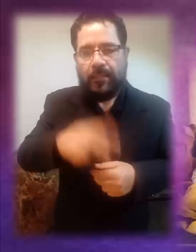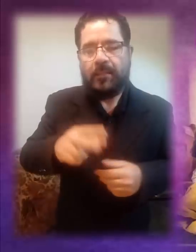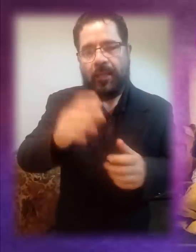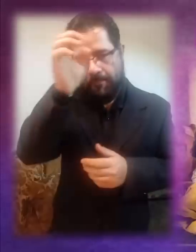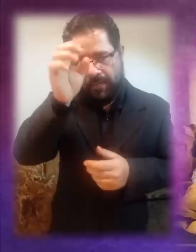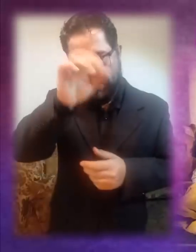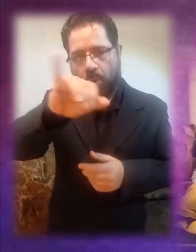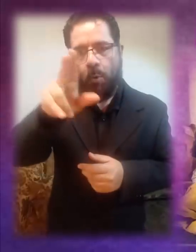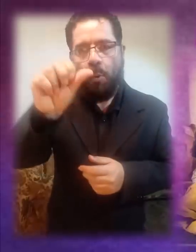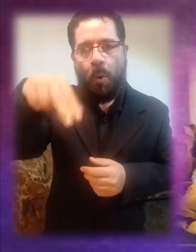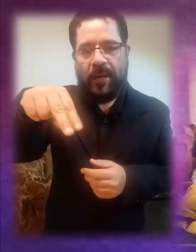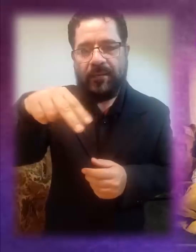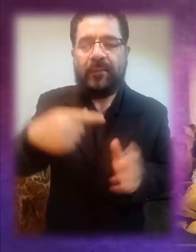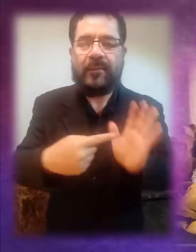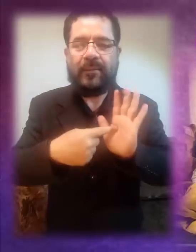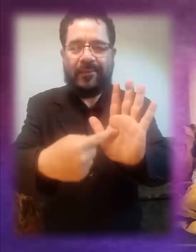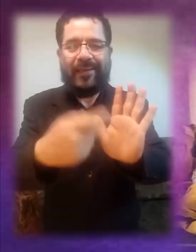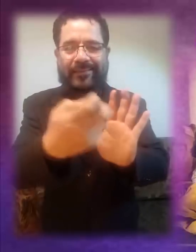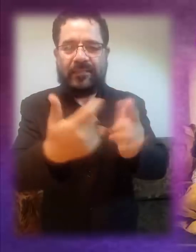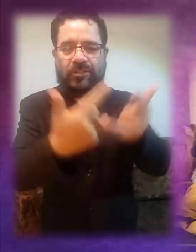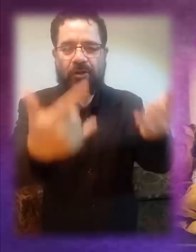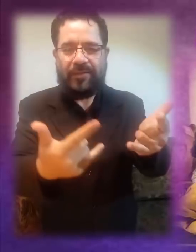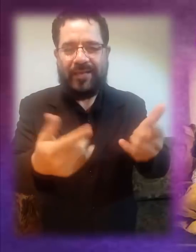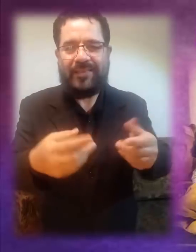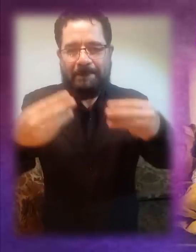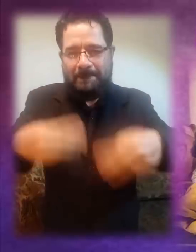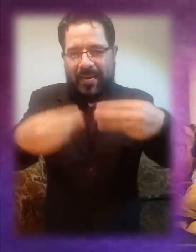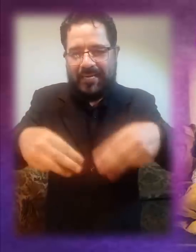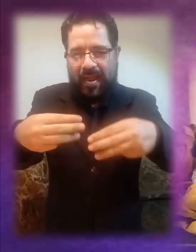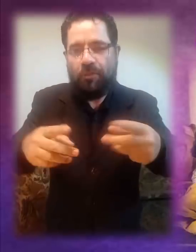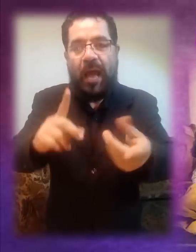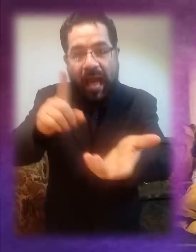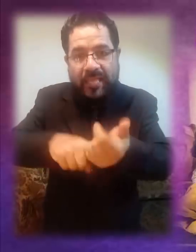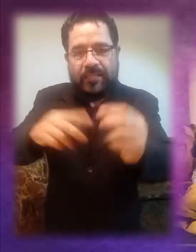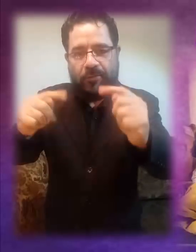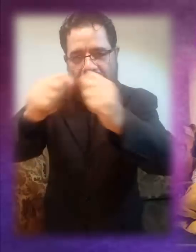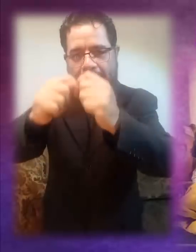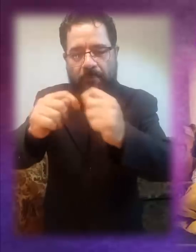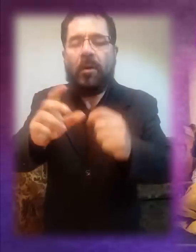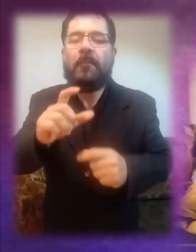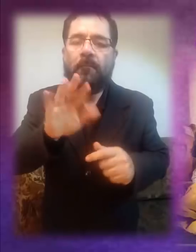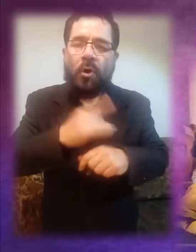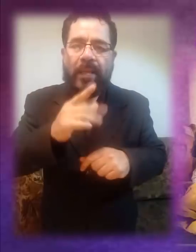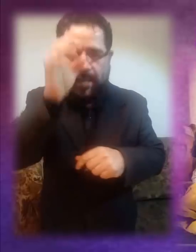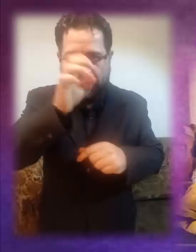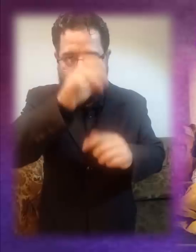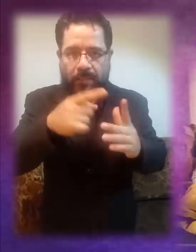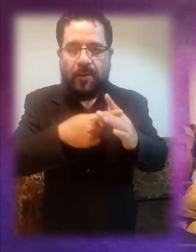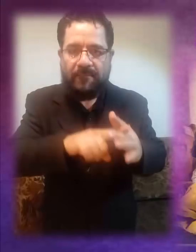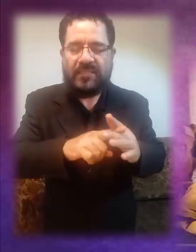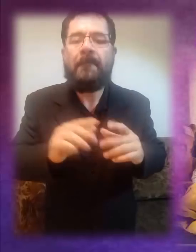Juan coloca esta escena de la expulsión de los mercadores del templo al inicio de su Evangelio,